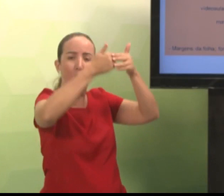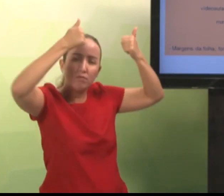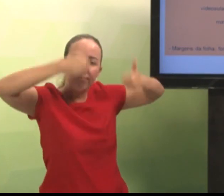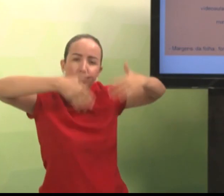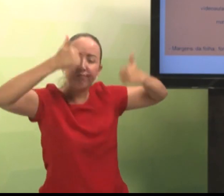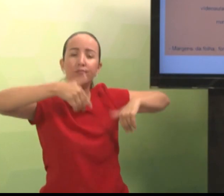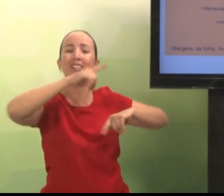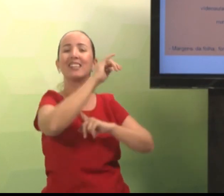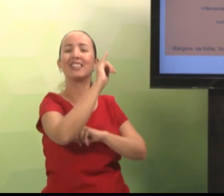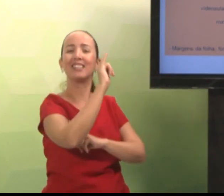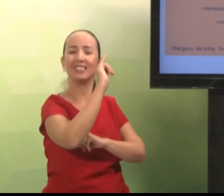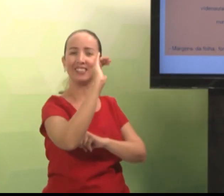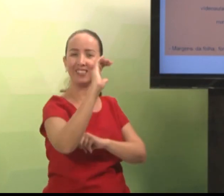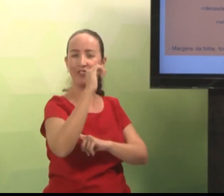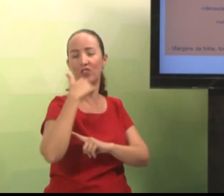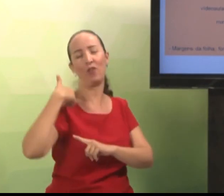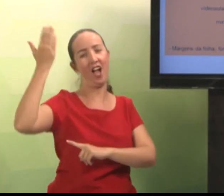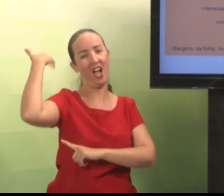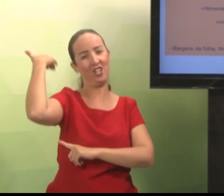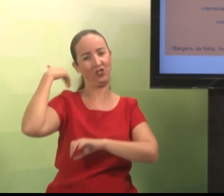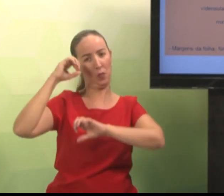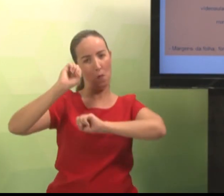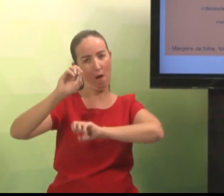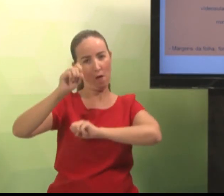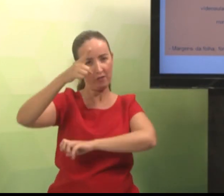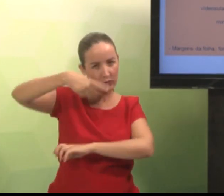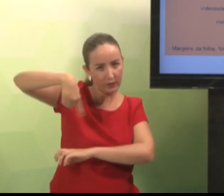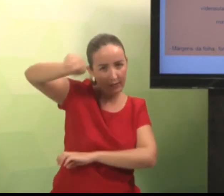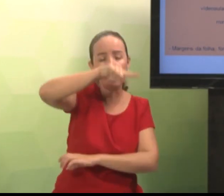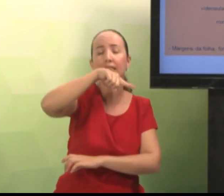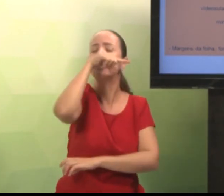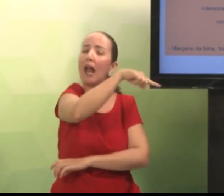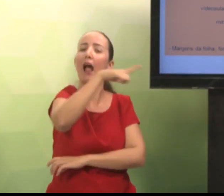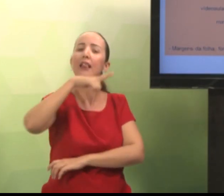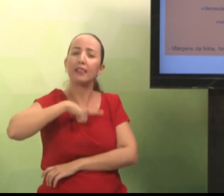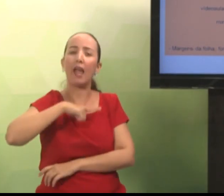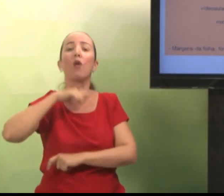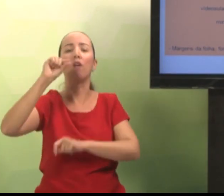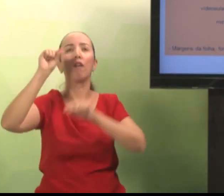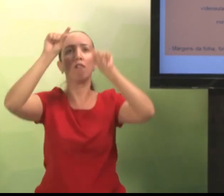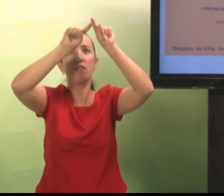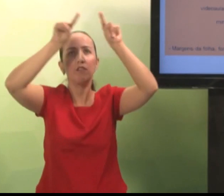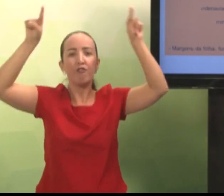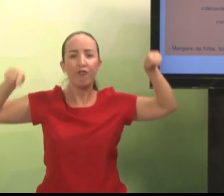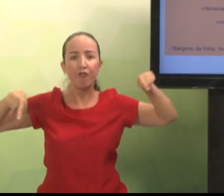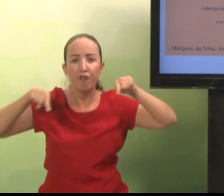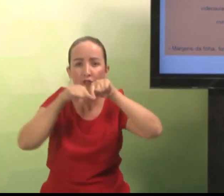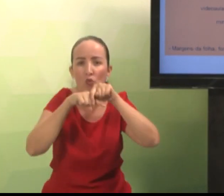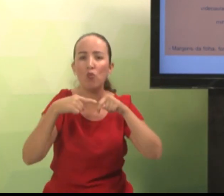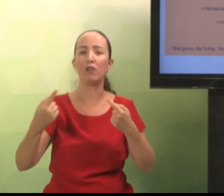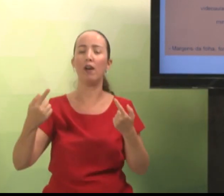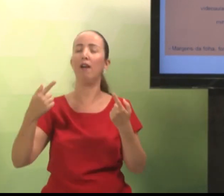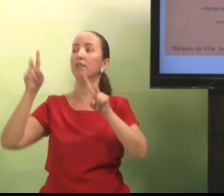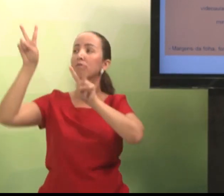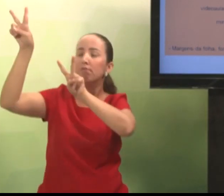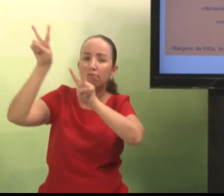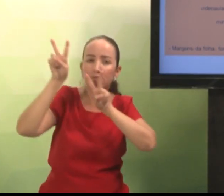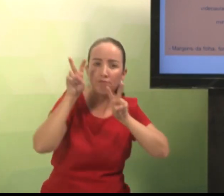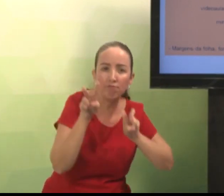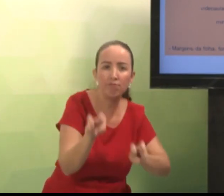necessário. Temos materiais. Tem a disciplina de Iniciação Científica que eu ministrei anteriormente. Tem vários